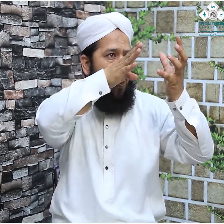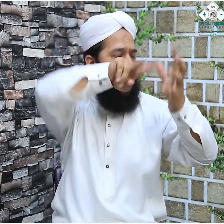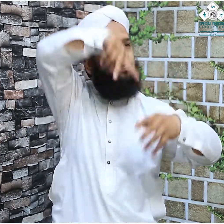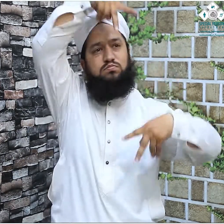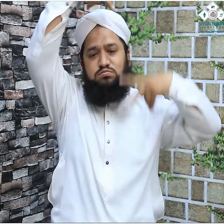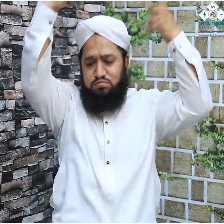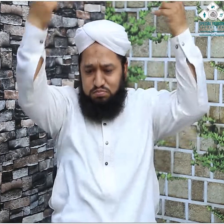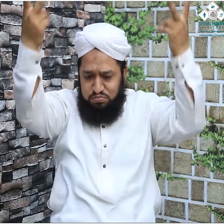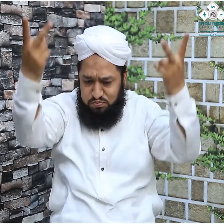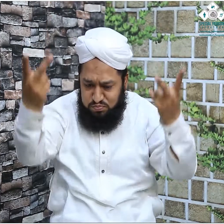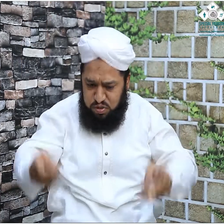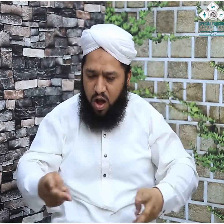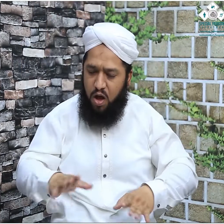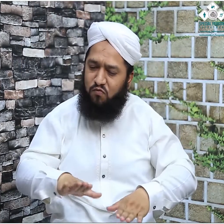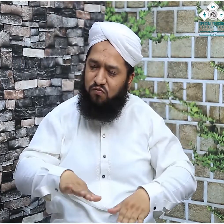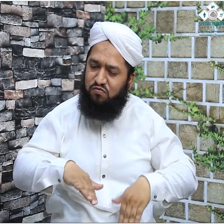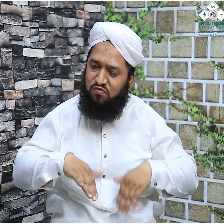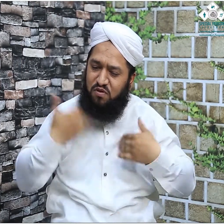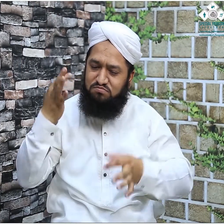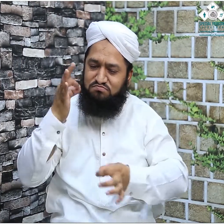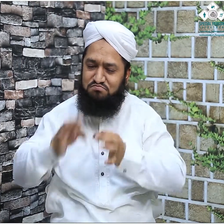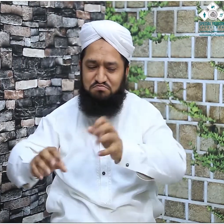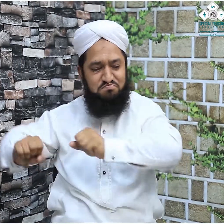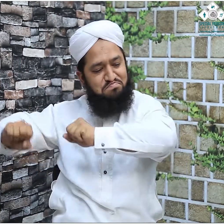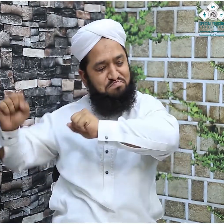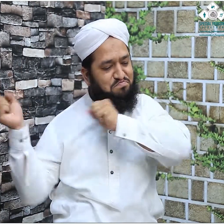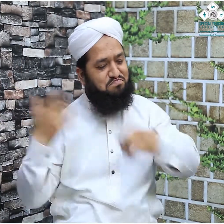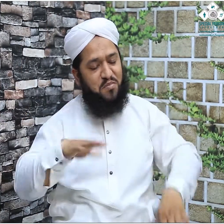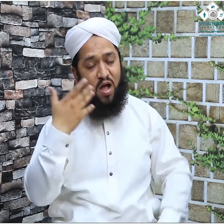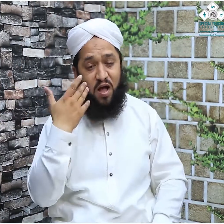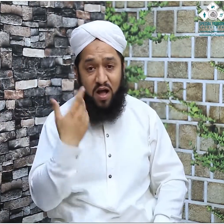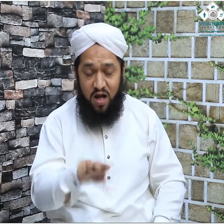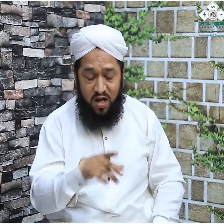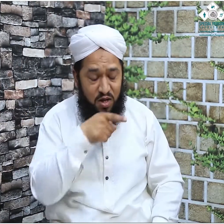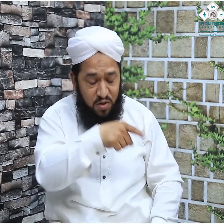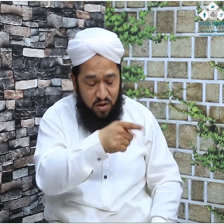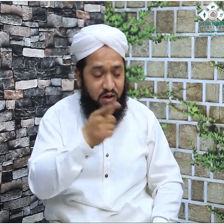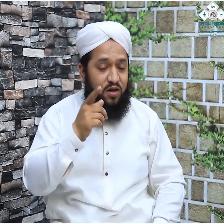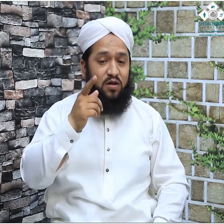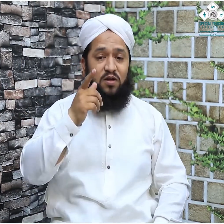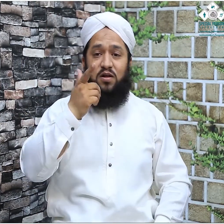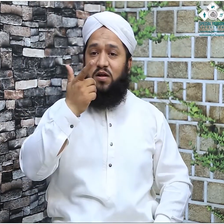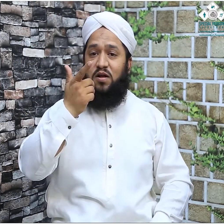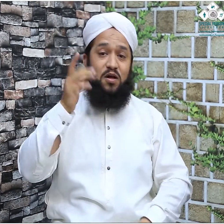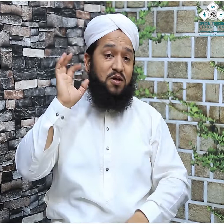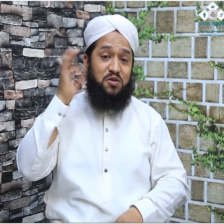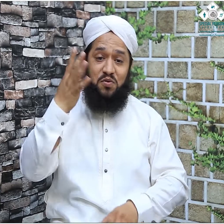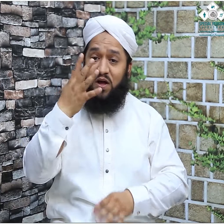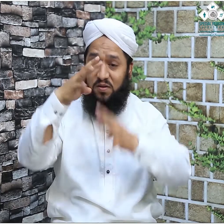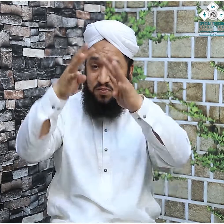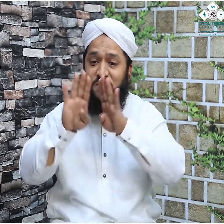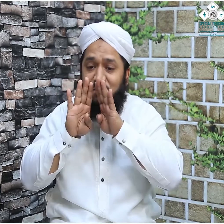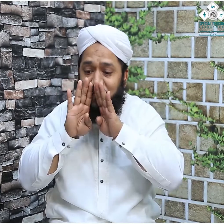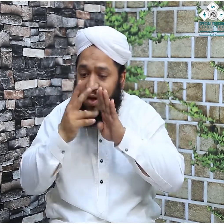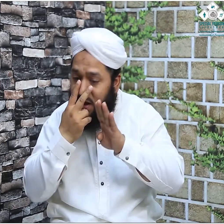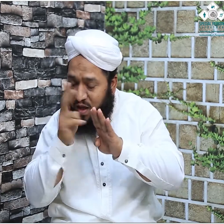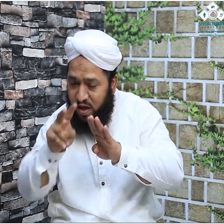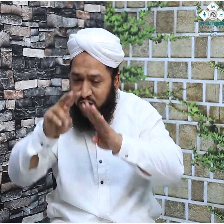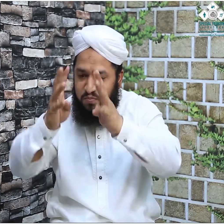کی گھاٹی میں اسے جا کر چھپا دیا تھا مگر چودہ زلحجہ فورٹینت زلحجہ یئر تری ہنیڈن سیونٹین